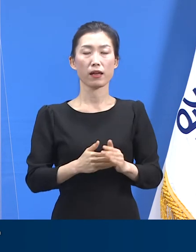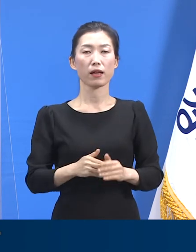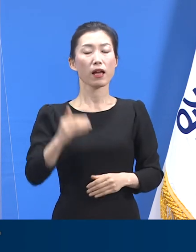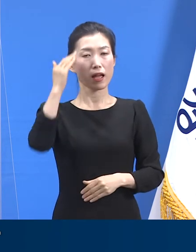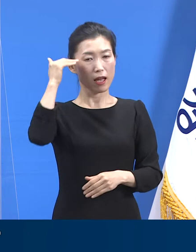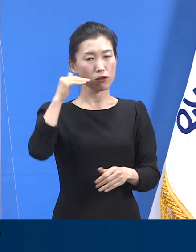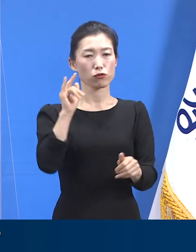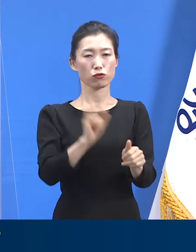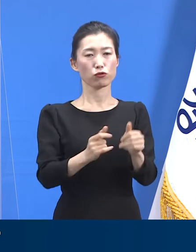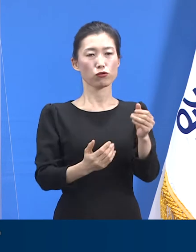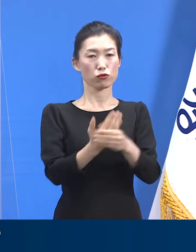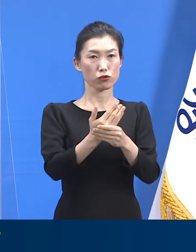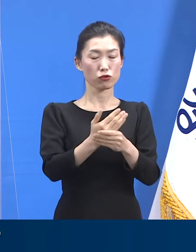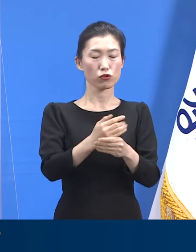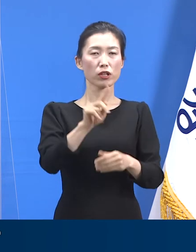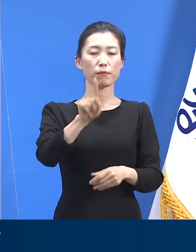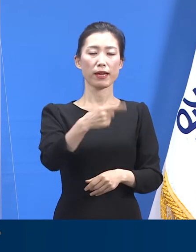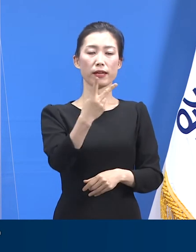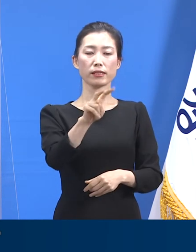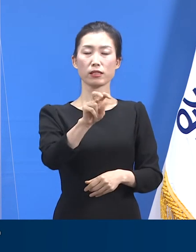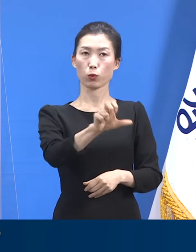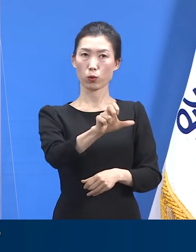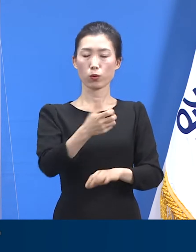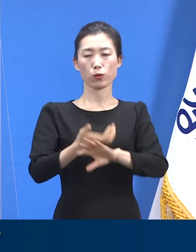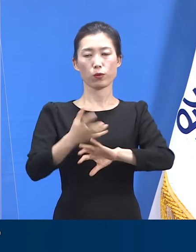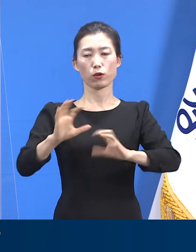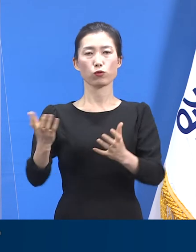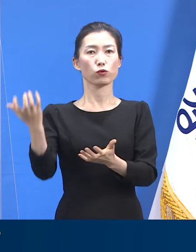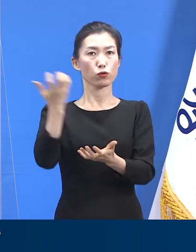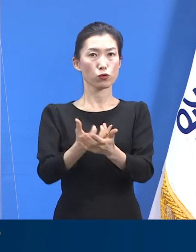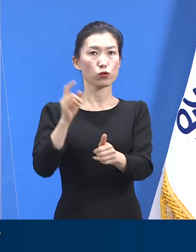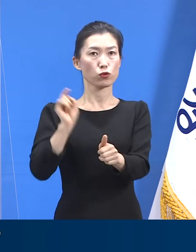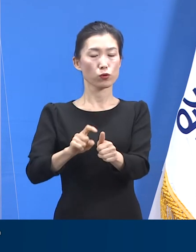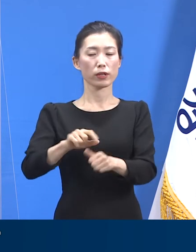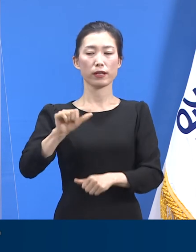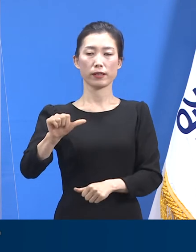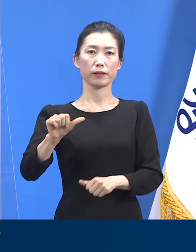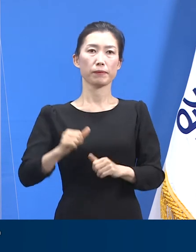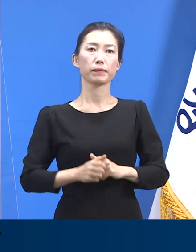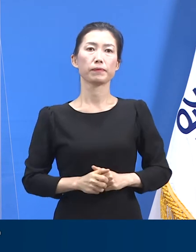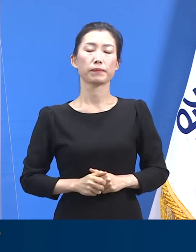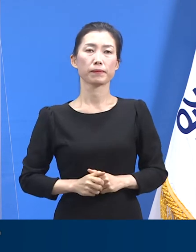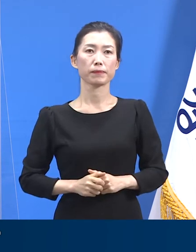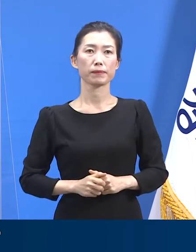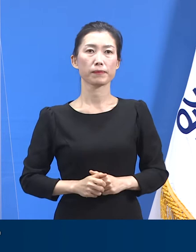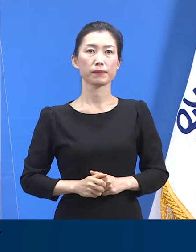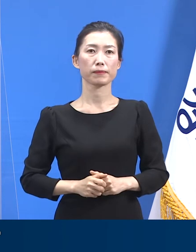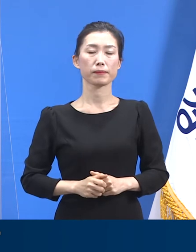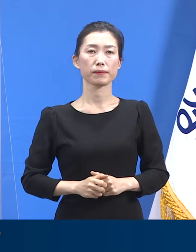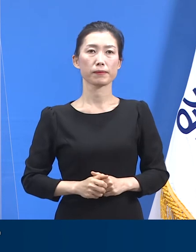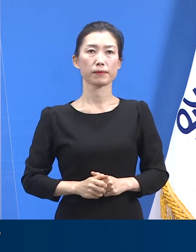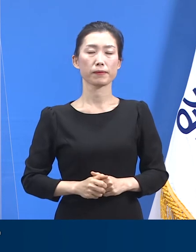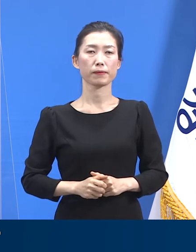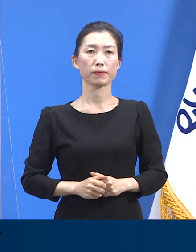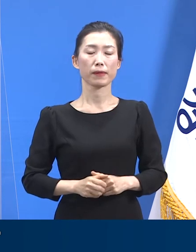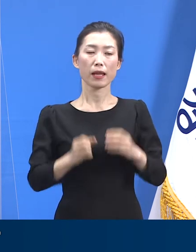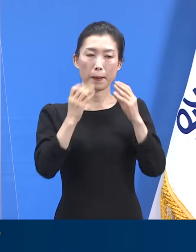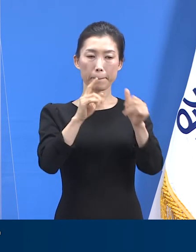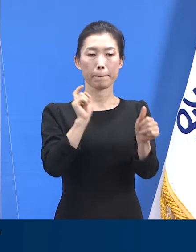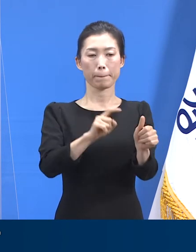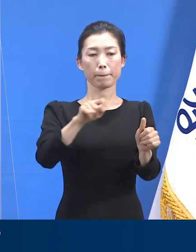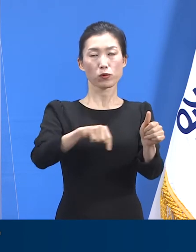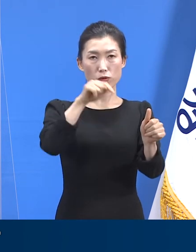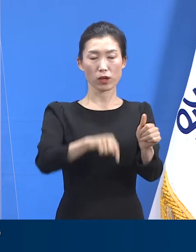발생이 125명이며 해외 유입 관련은 5명입니다. 신규 확진자 중